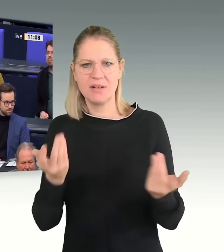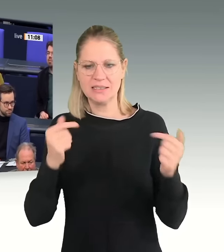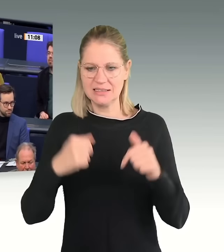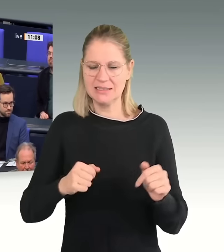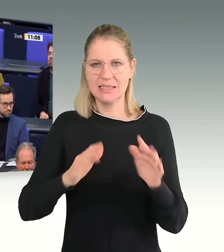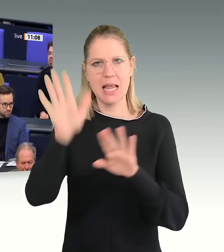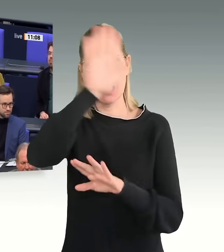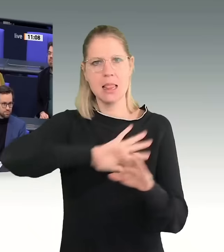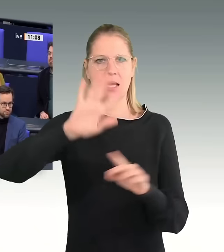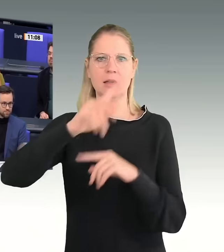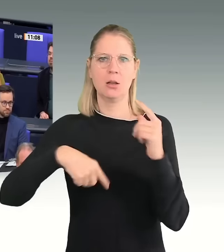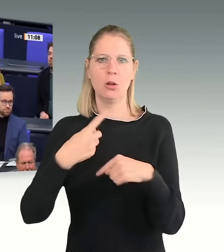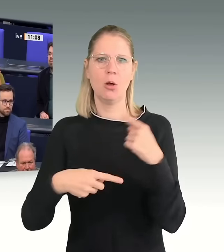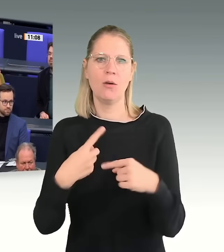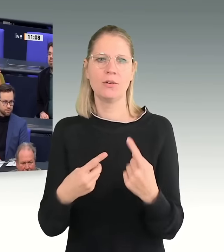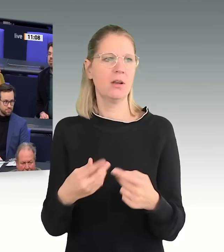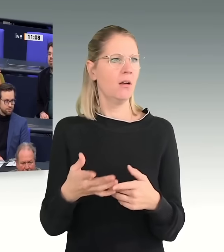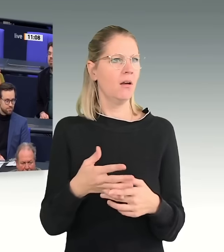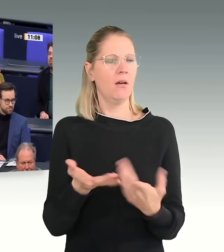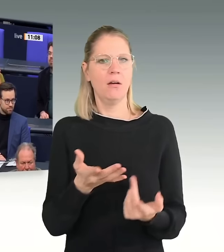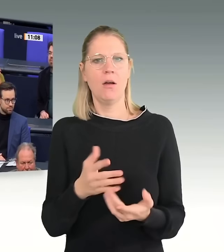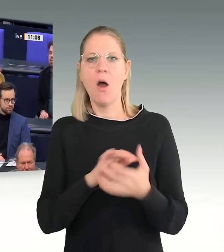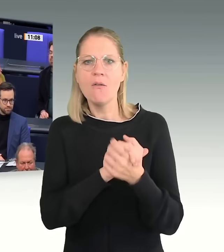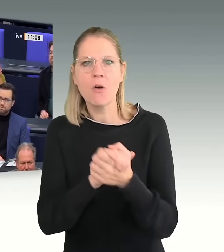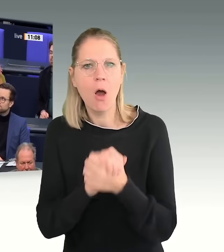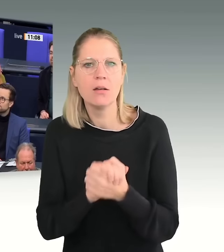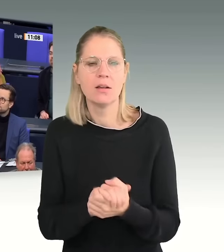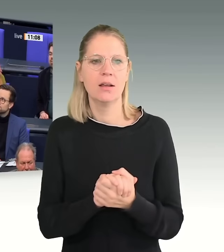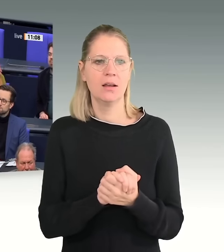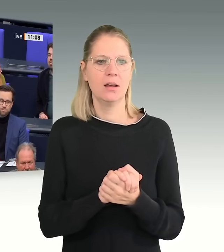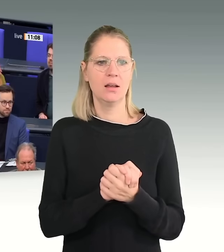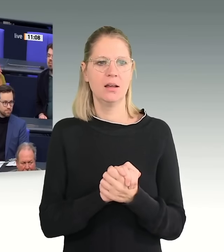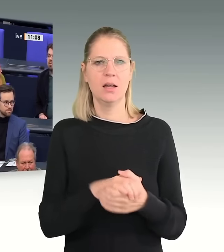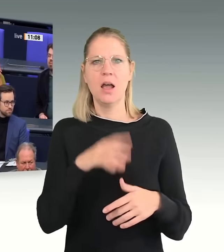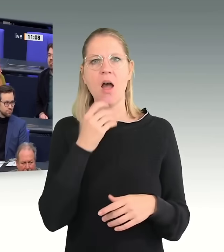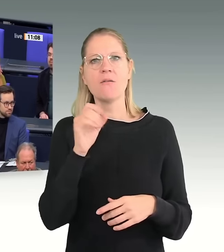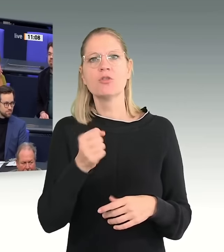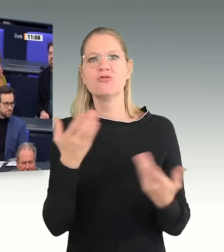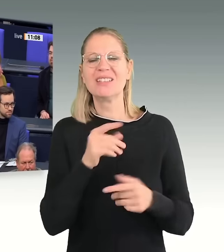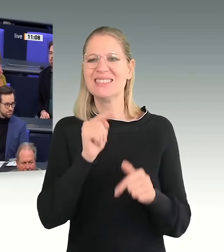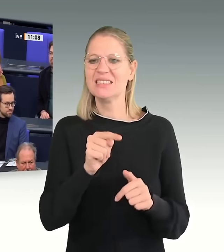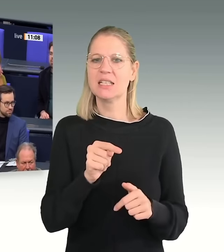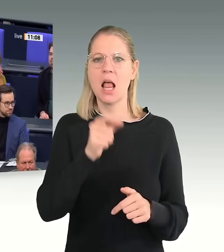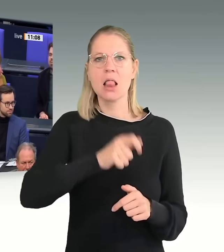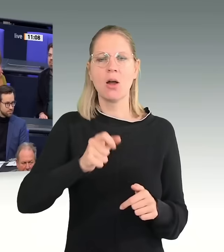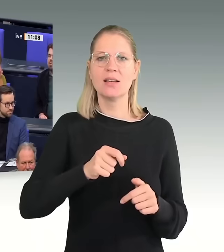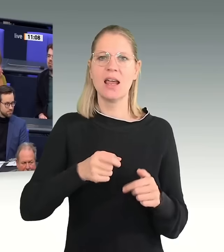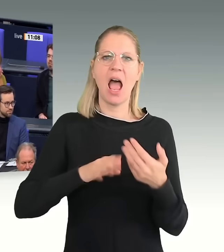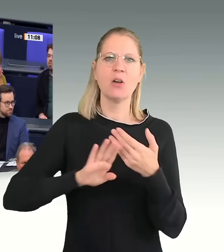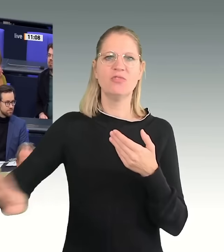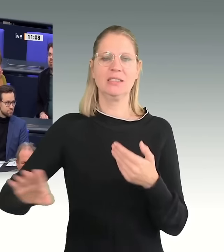funktioniert, die Freundinnen und Freunde sind, ausgewiesen werden müssen. Ich komme aus Essen.